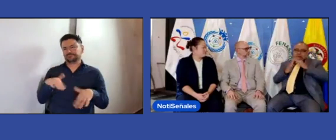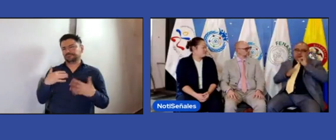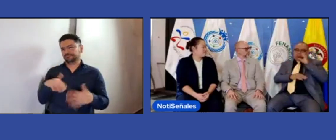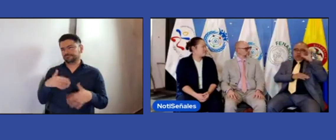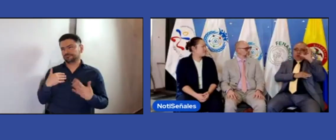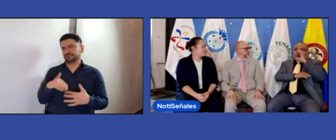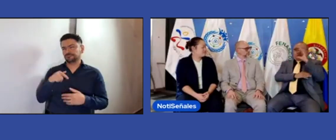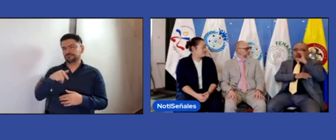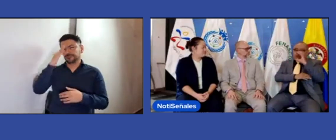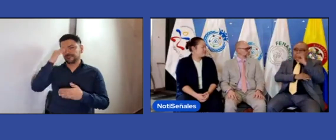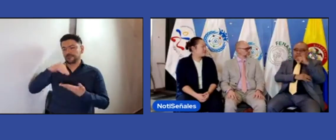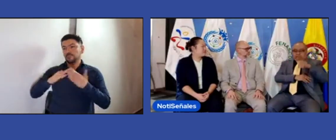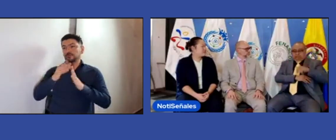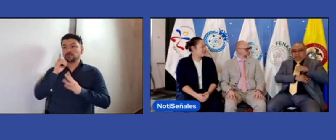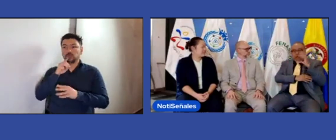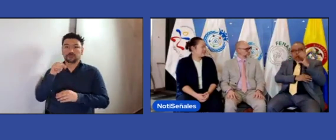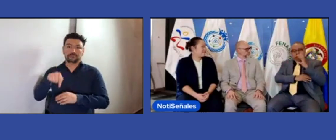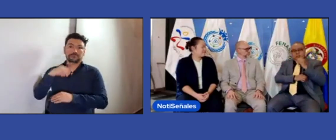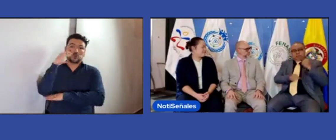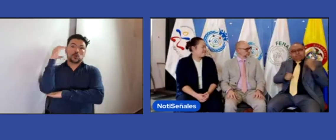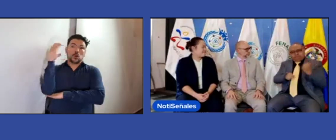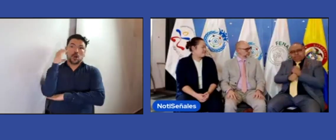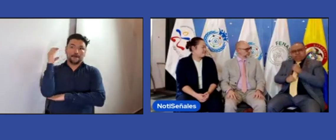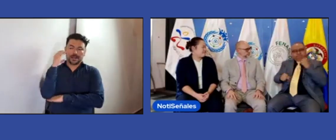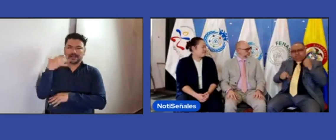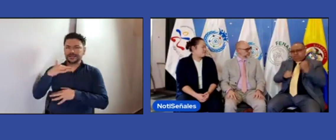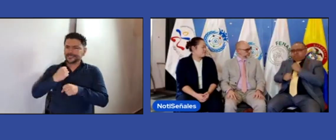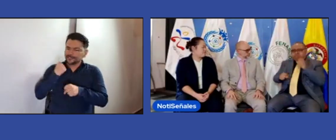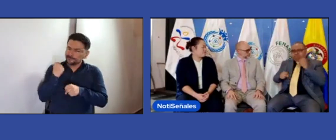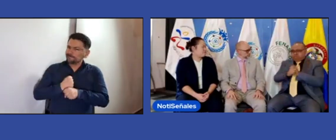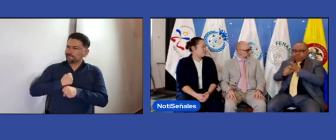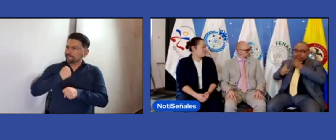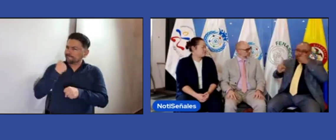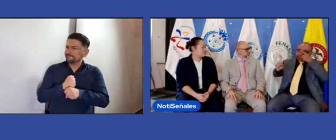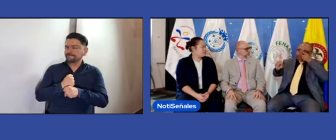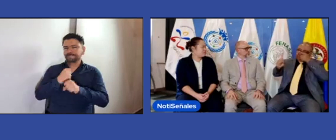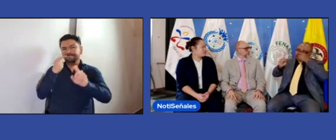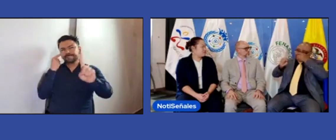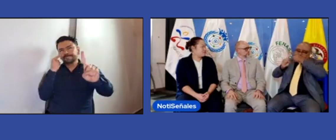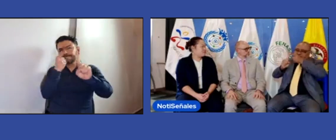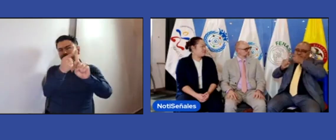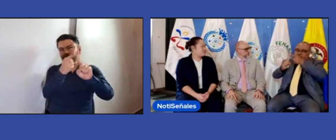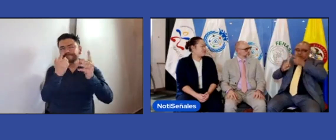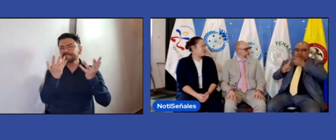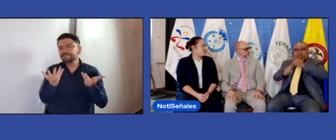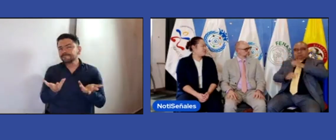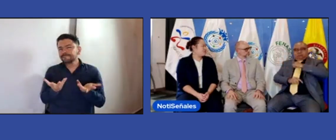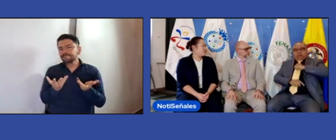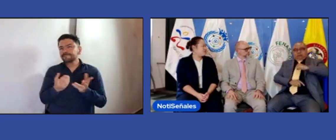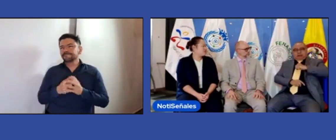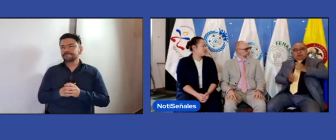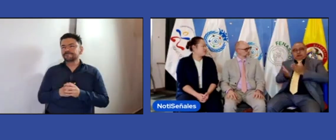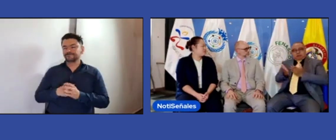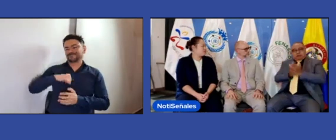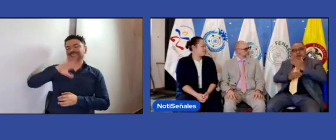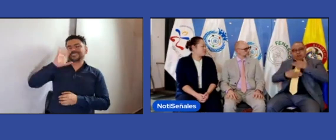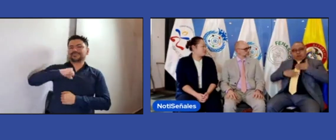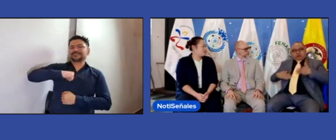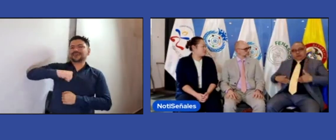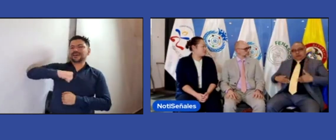nos acompañan el día de hoy desde la WFD. ¿Cómo Colombia ha ido trabajando y se ha ido proyectando para lograr esa garantía de los